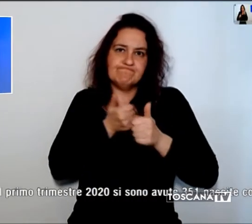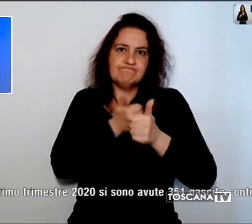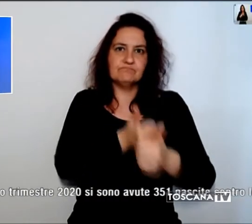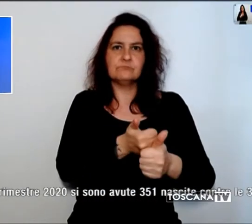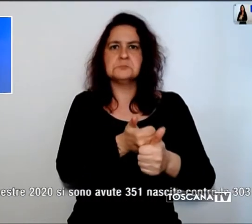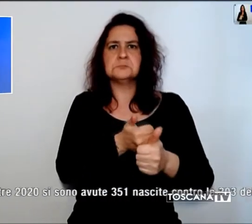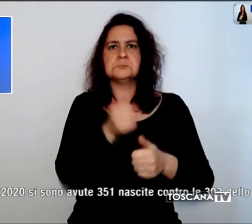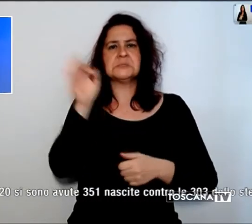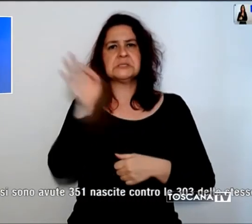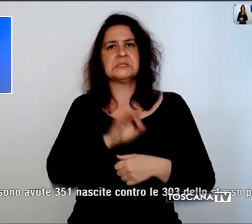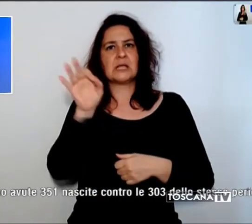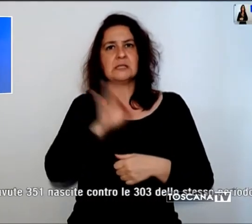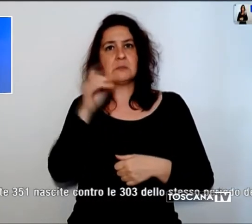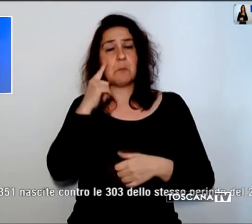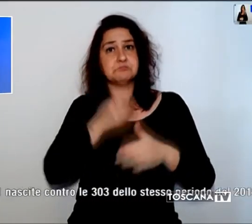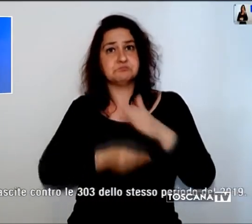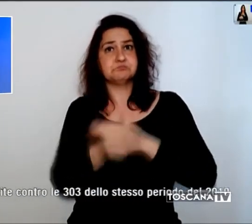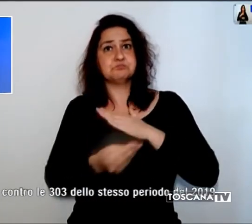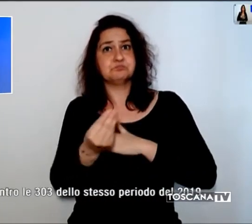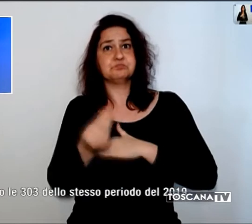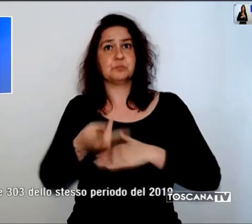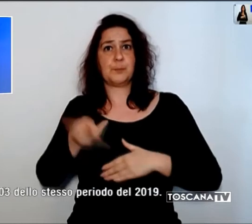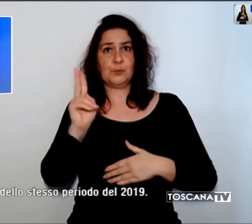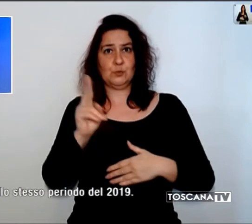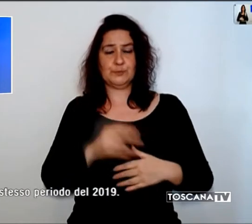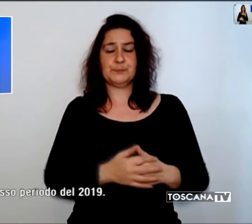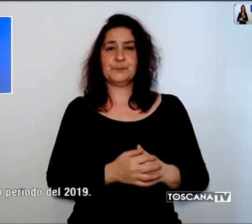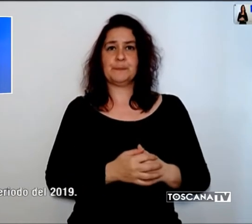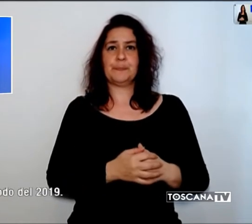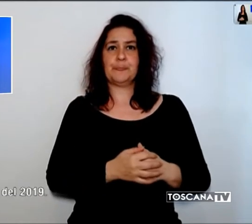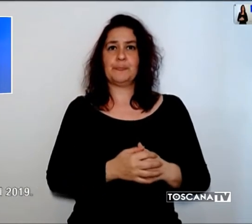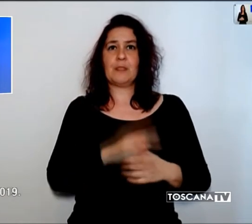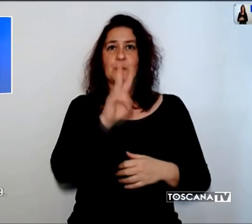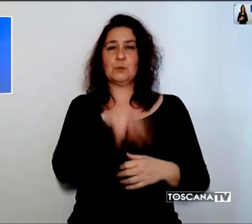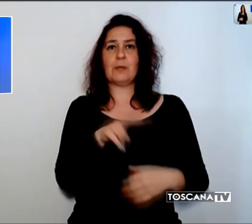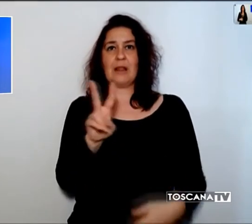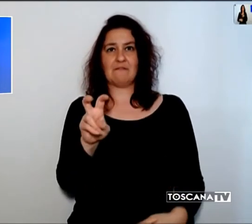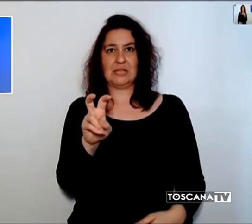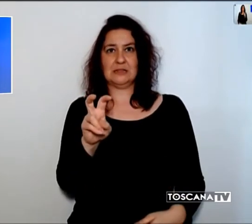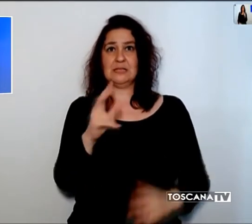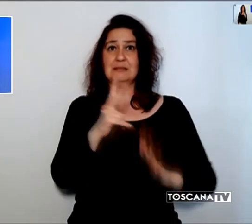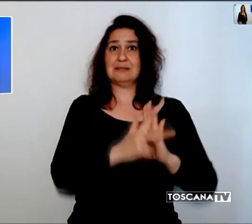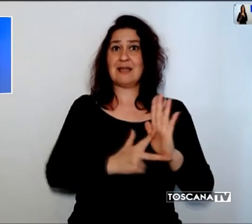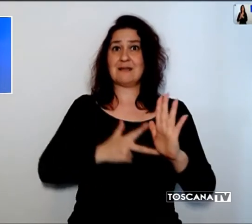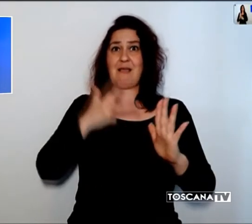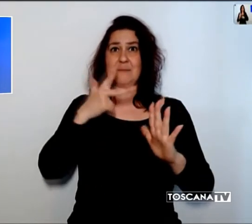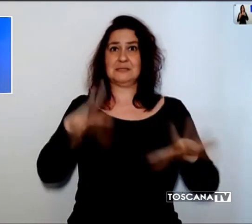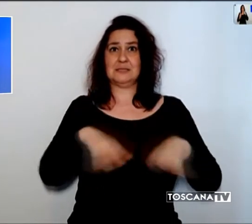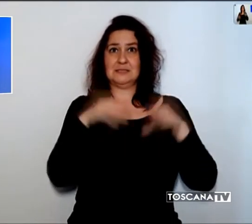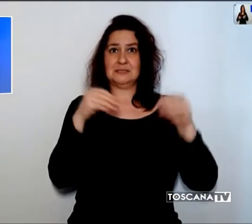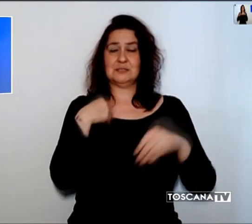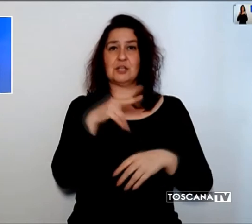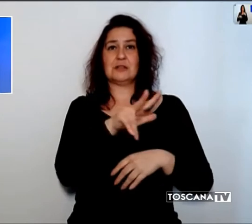aumentati di numero. Nel primo trimestre 2020 si sono avute 351